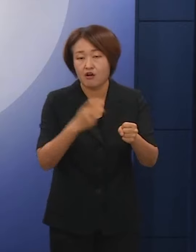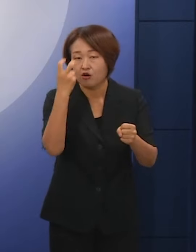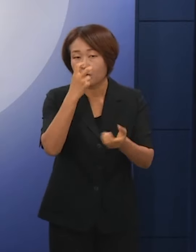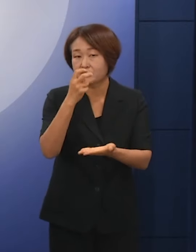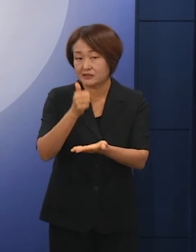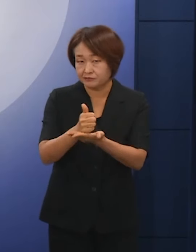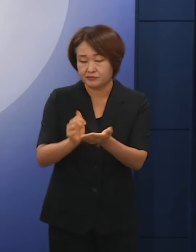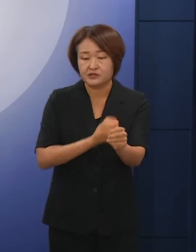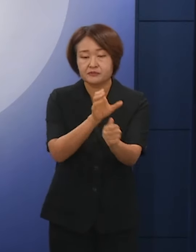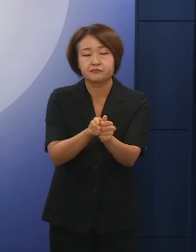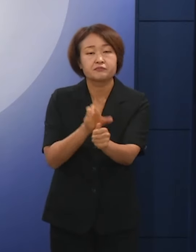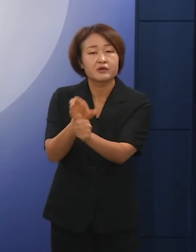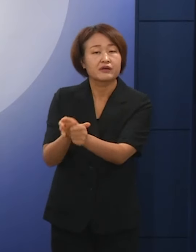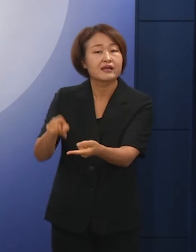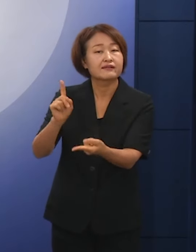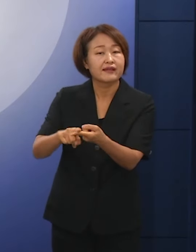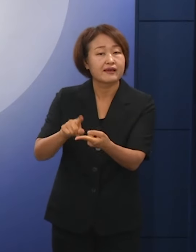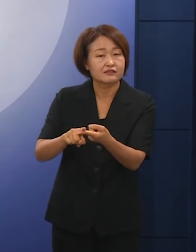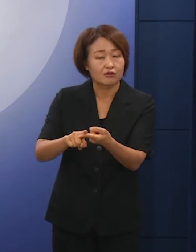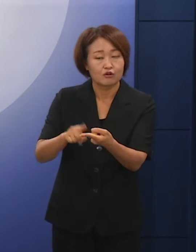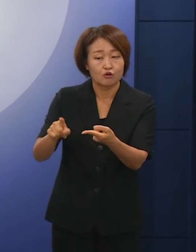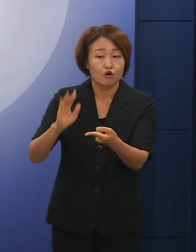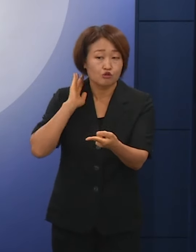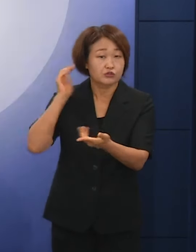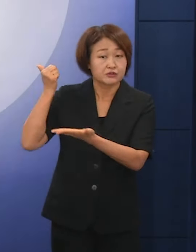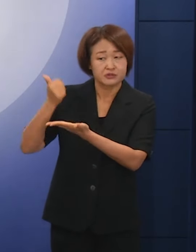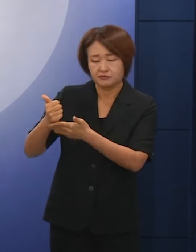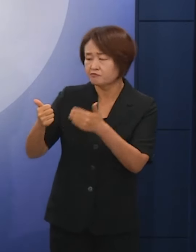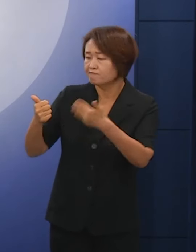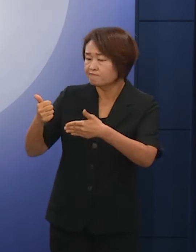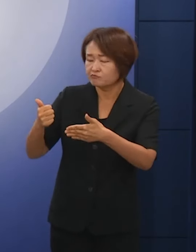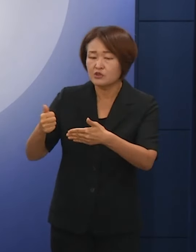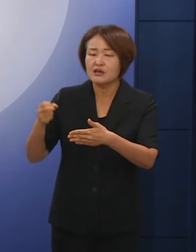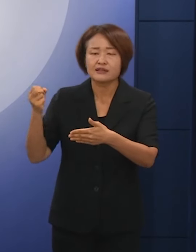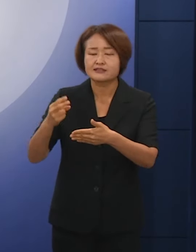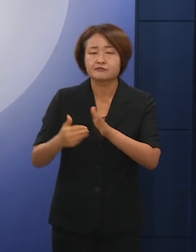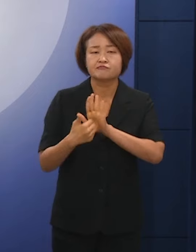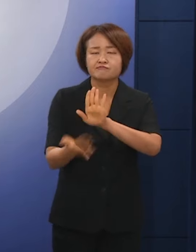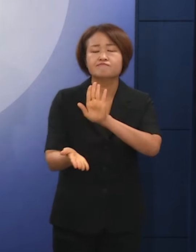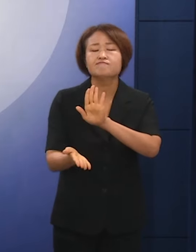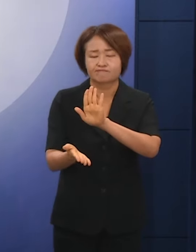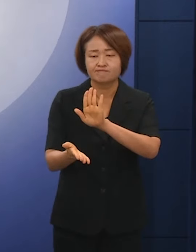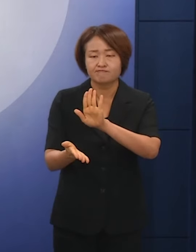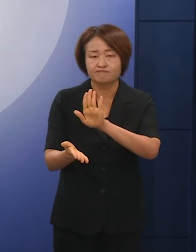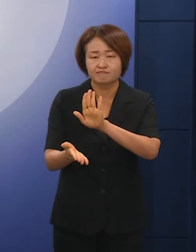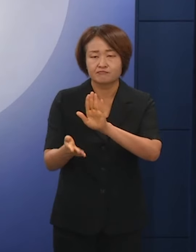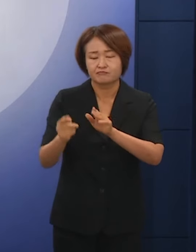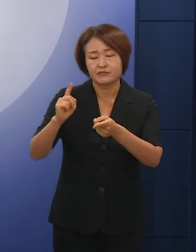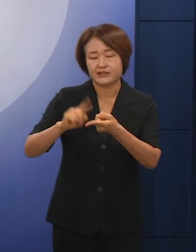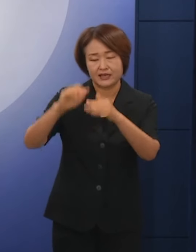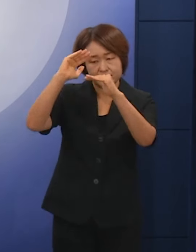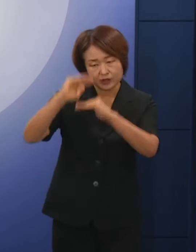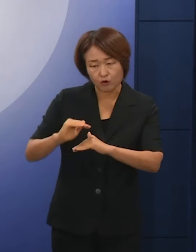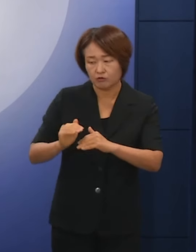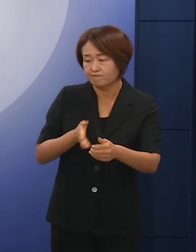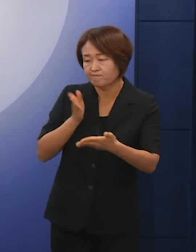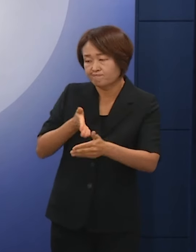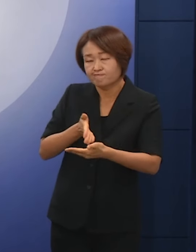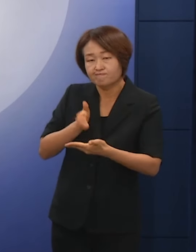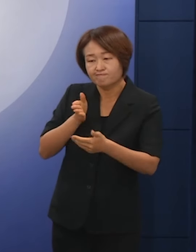대해 대통령께 국회의 제의결을 요구할 것을 건의하여 이를